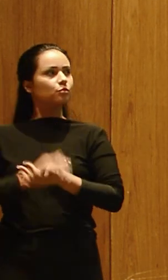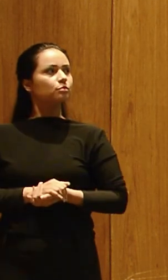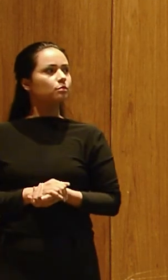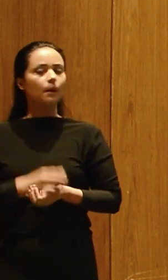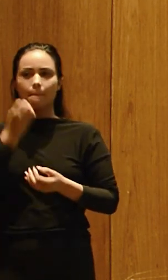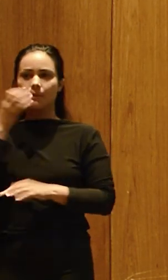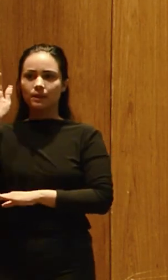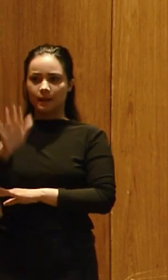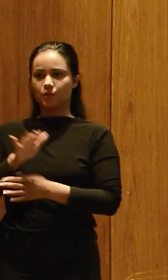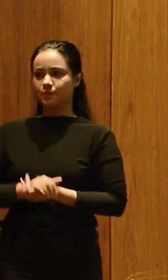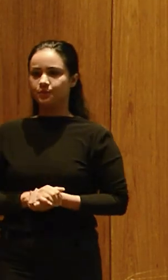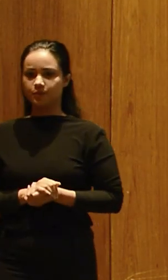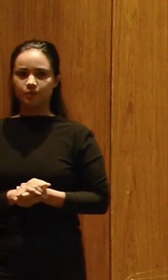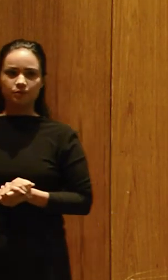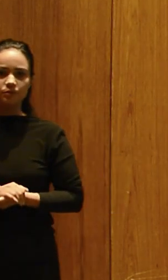Boa tarde.